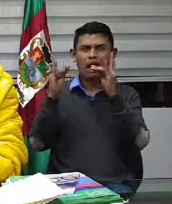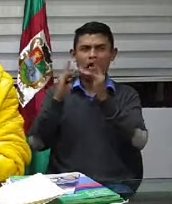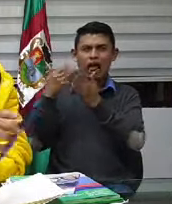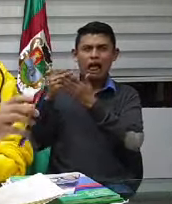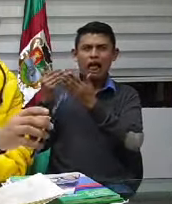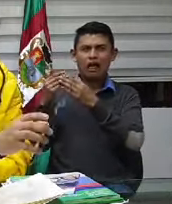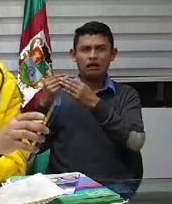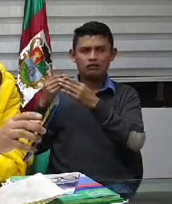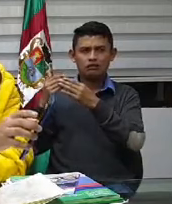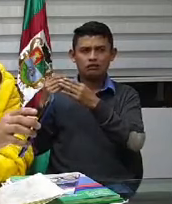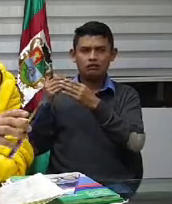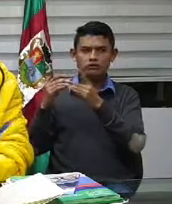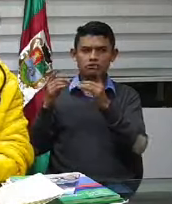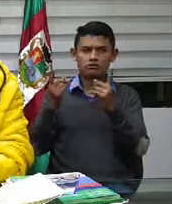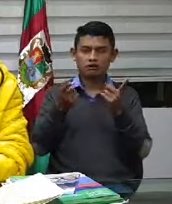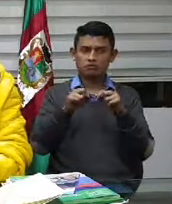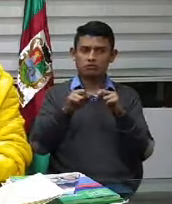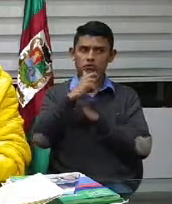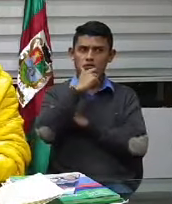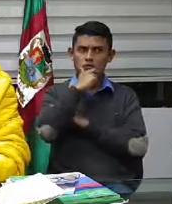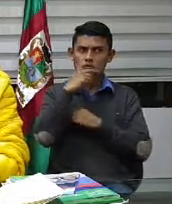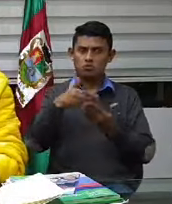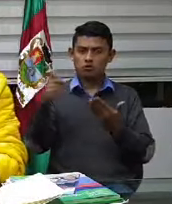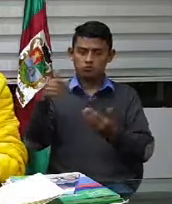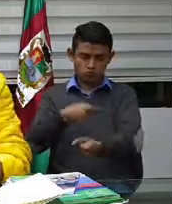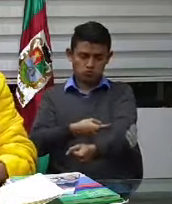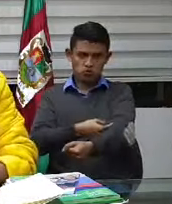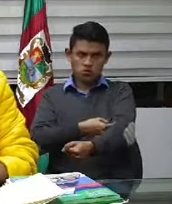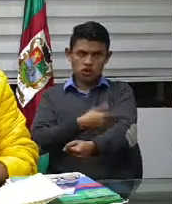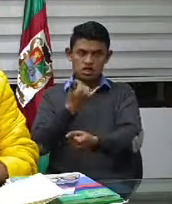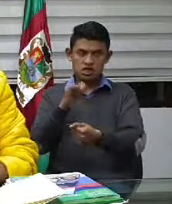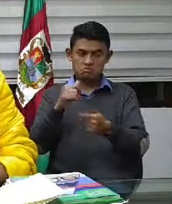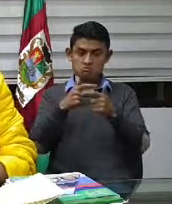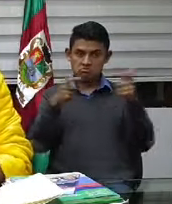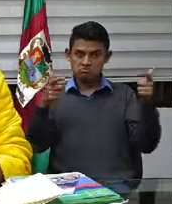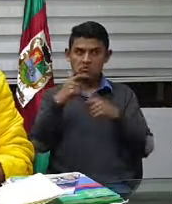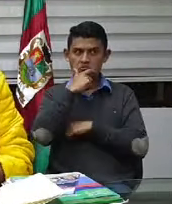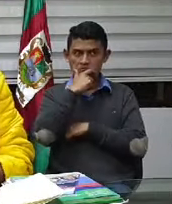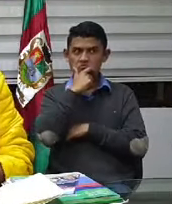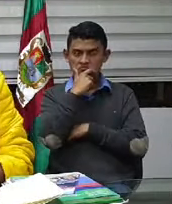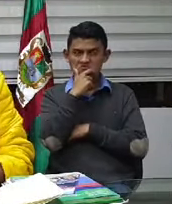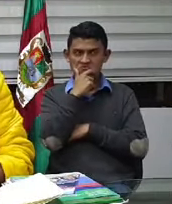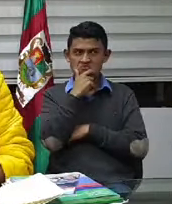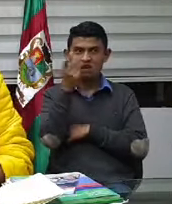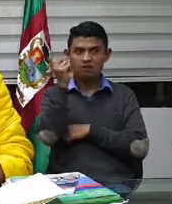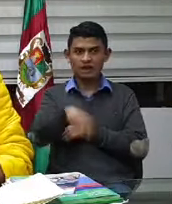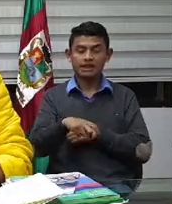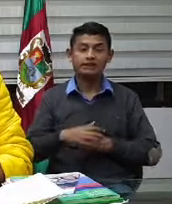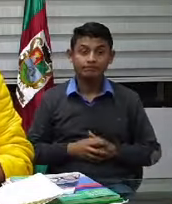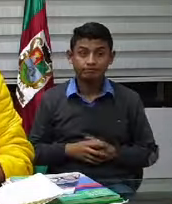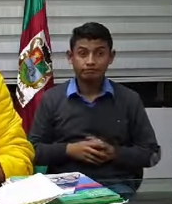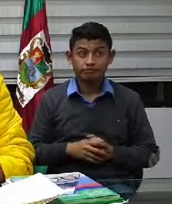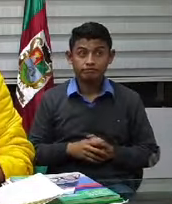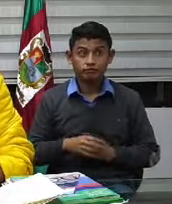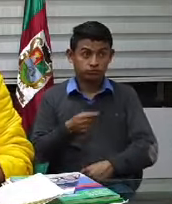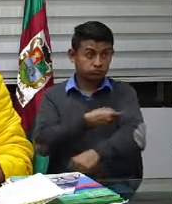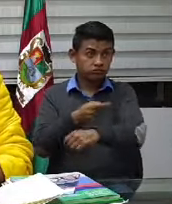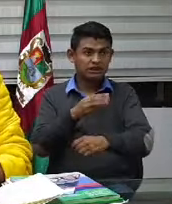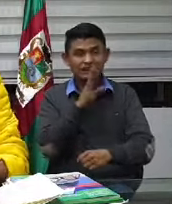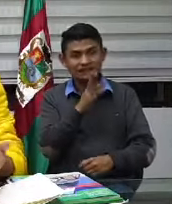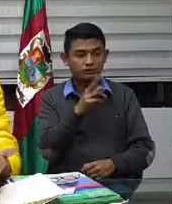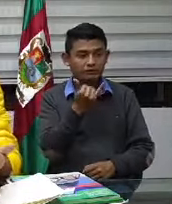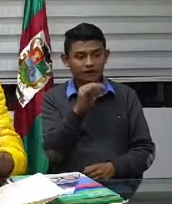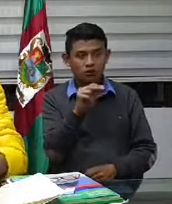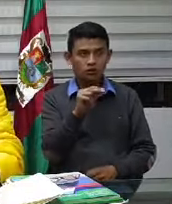hay que apuntarle a que también tenemos que tener más pruebas disponibles pruebas rápidas que son también muy buenas